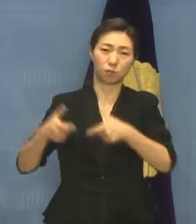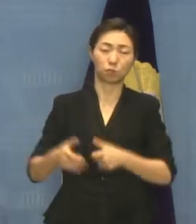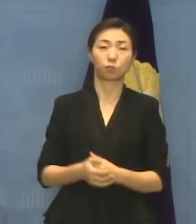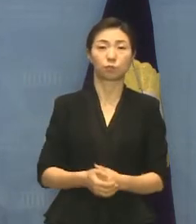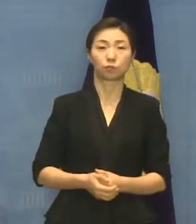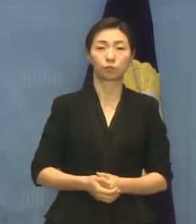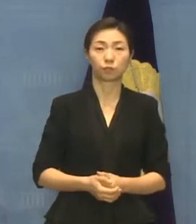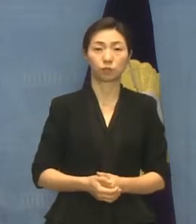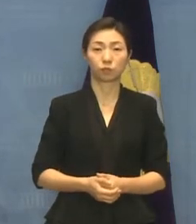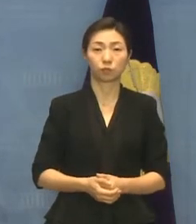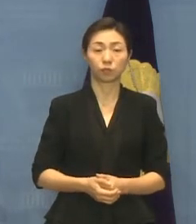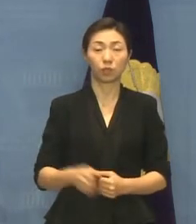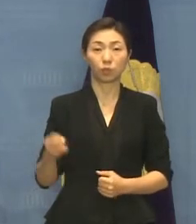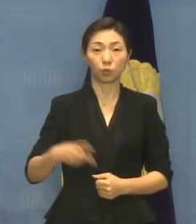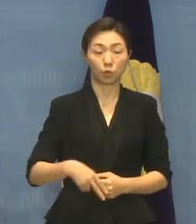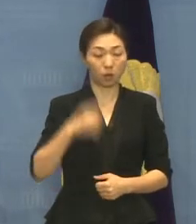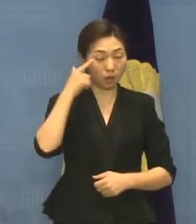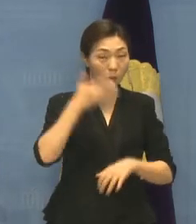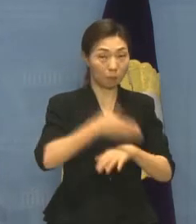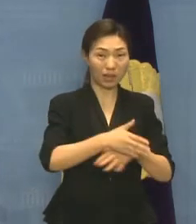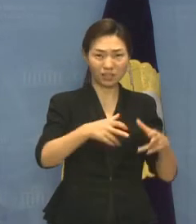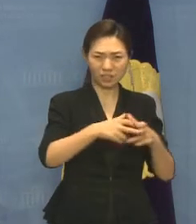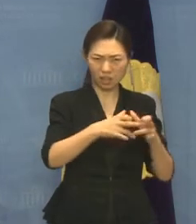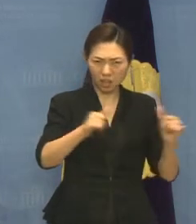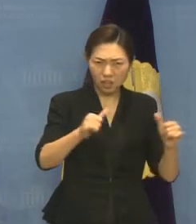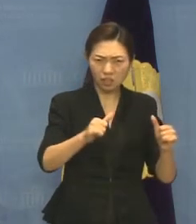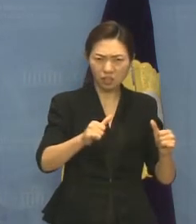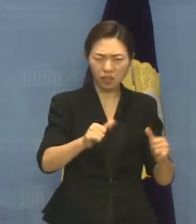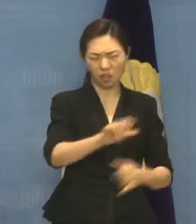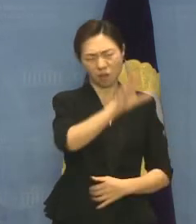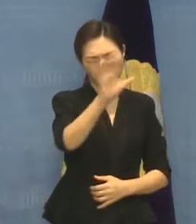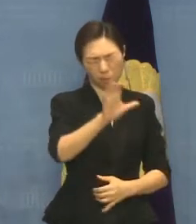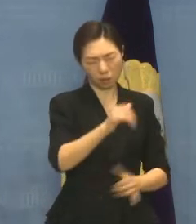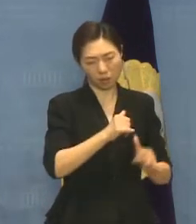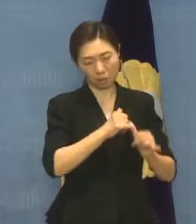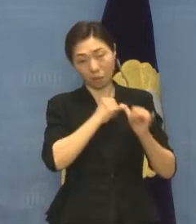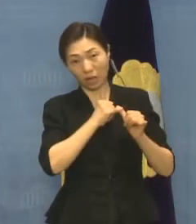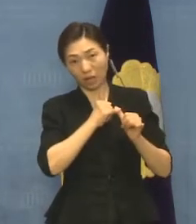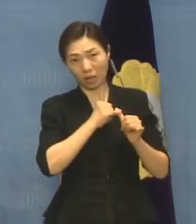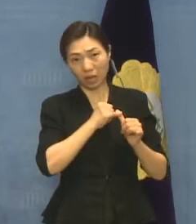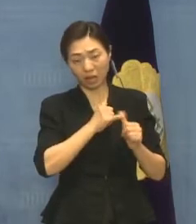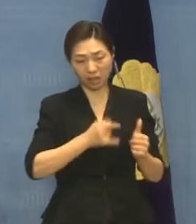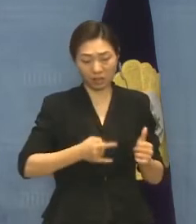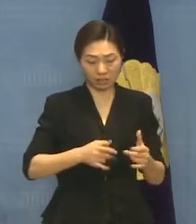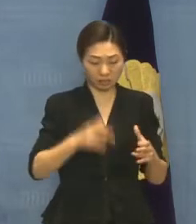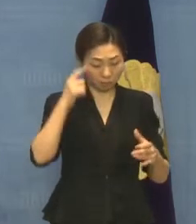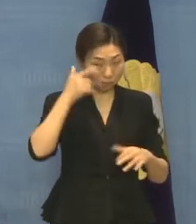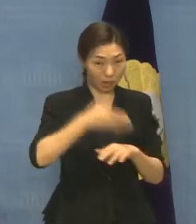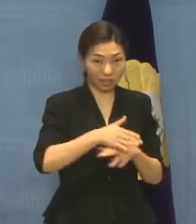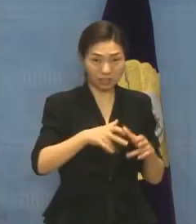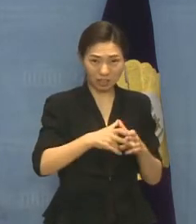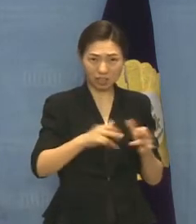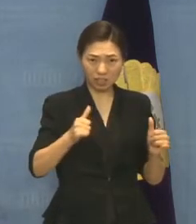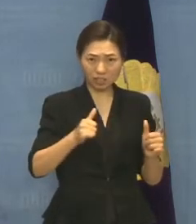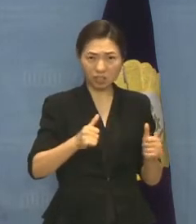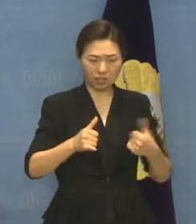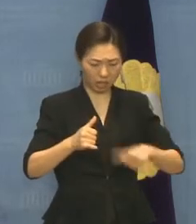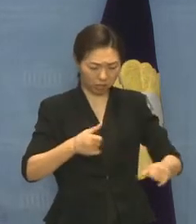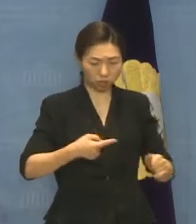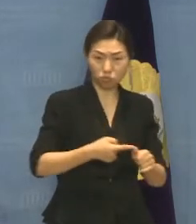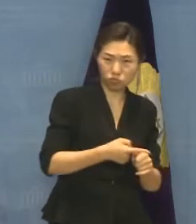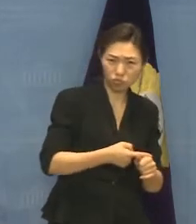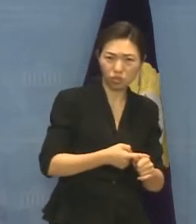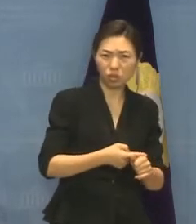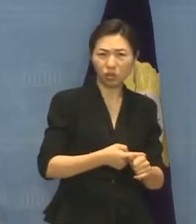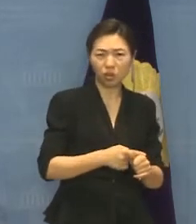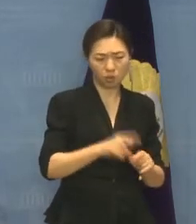장애아동의 가족 구성원의 죽음을 주목하며 장애인의 생명권과 가족 구성원권이 제대로 보장되지 않고 있다는